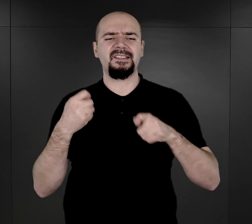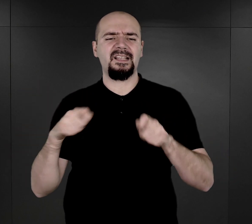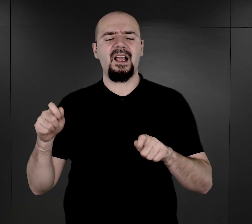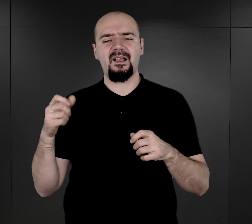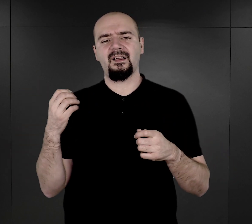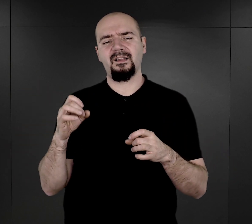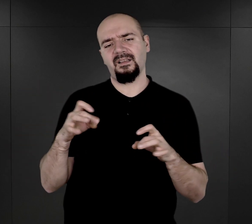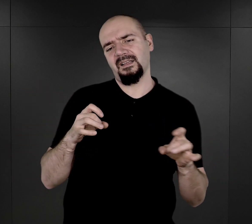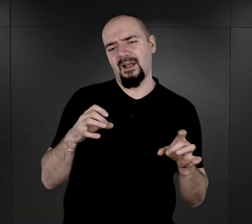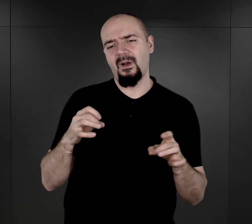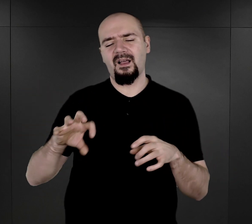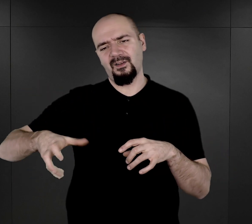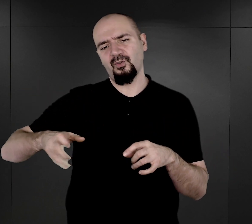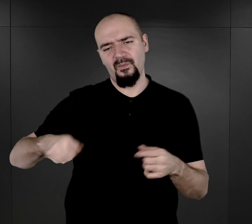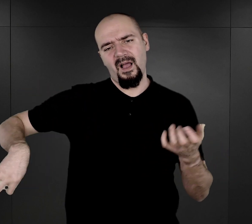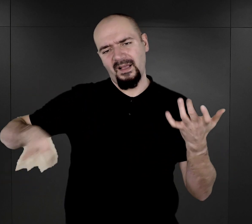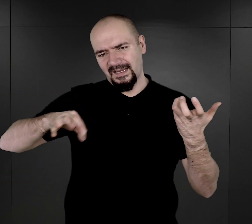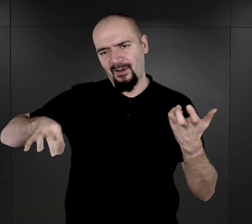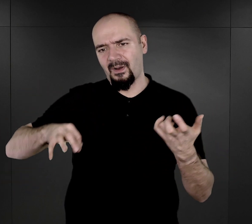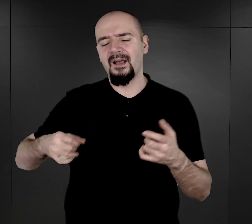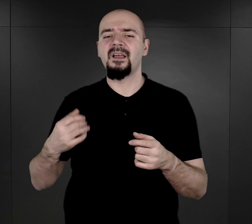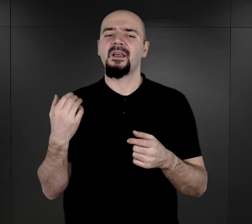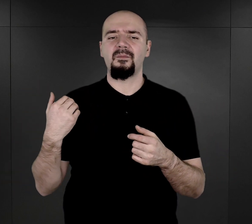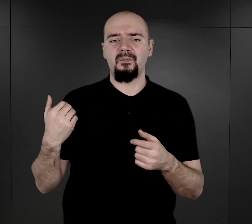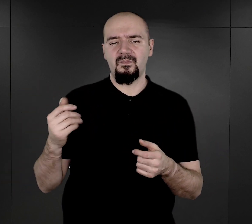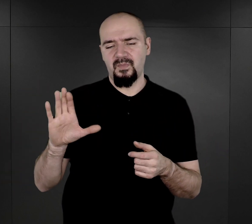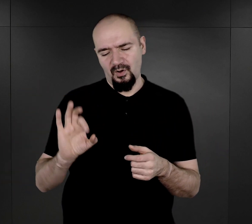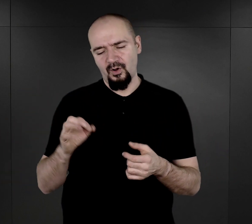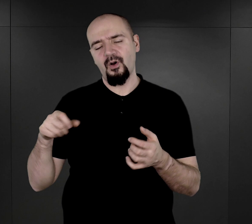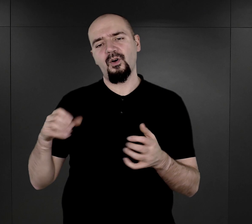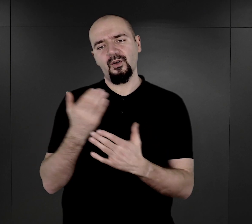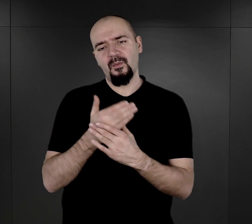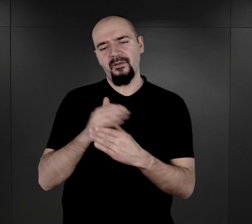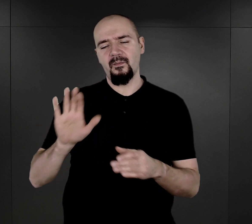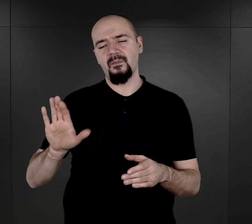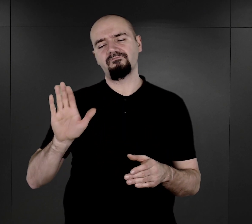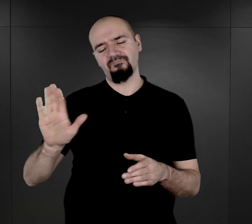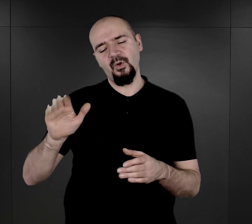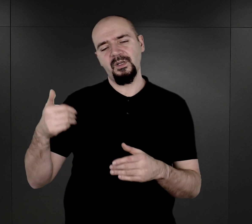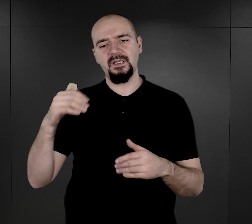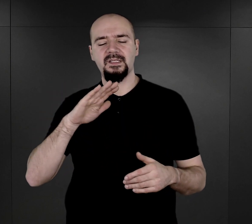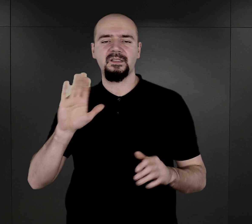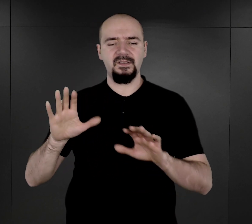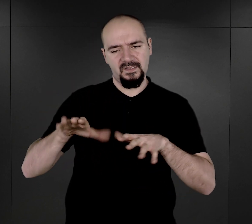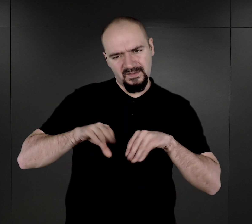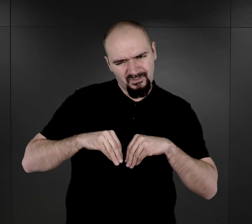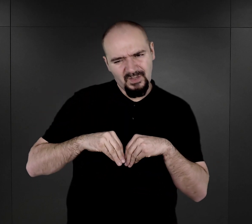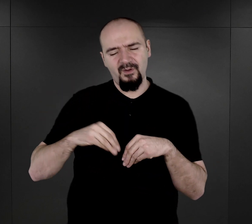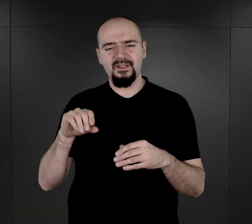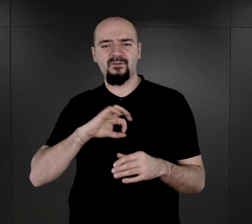zespół muzyczny. Jak wspomniałam, romowie mogli zatrzymać swoje rzeczy osobiste, a wielu z nich było uzdolnionych muzycznie. W